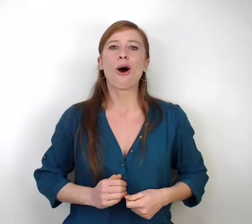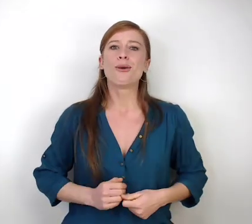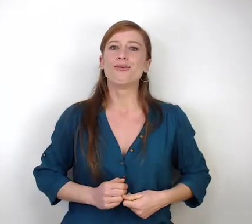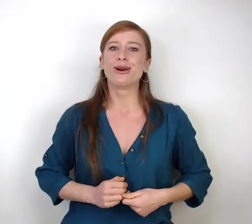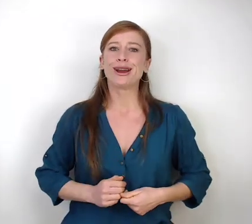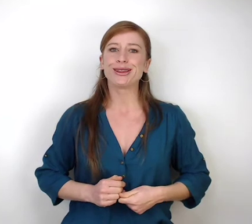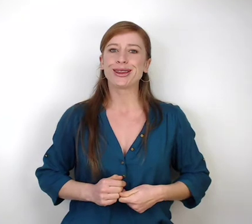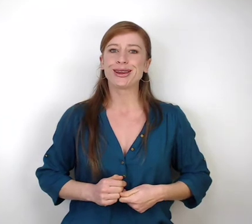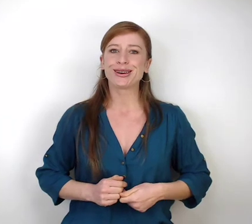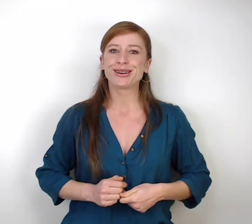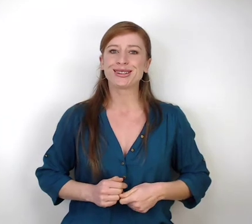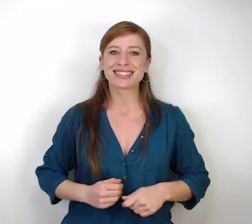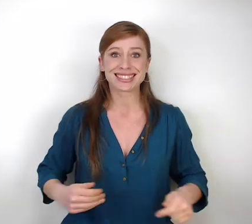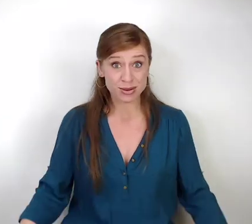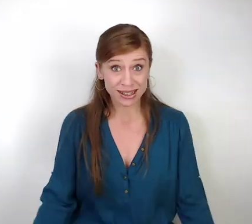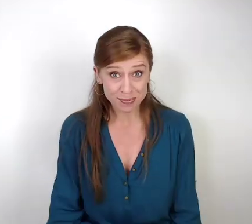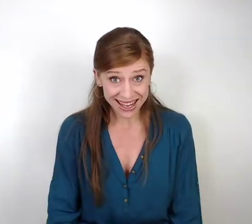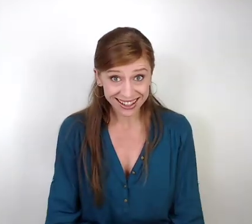Mais non, c'est pour les pieds.